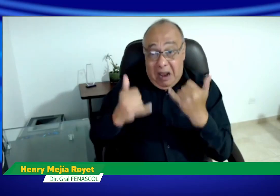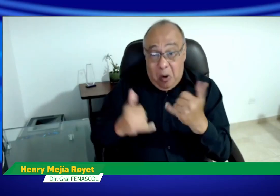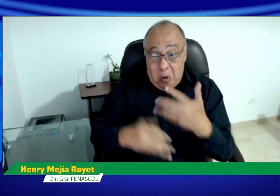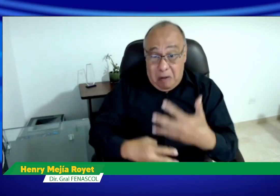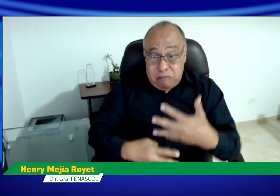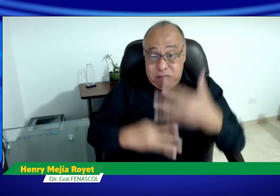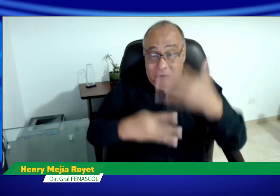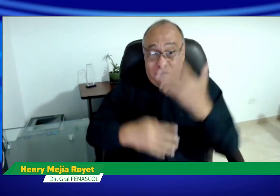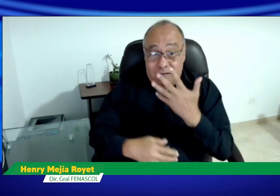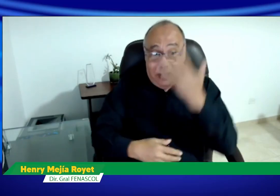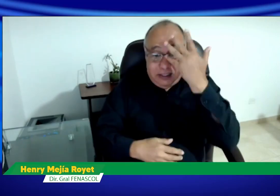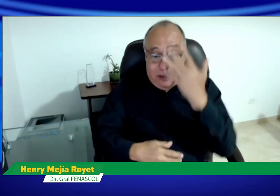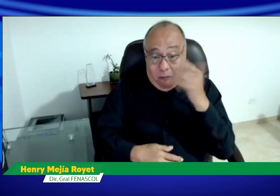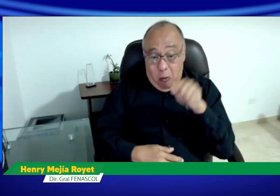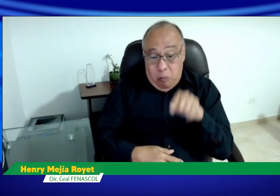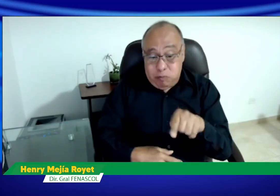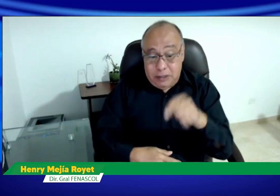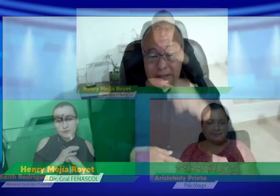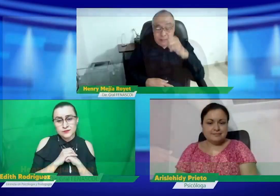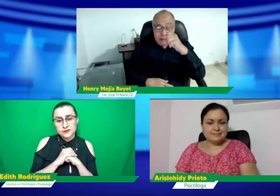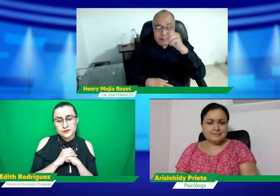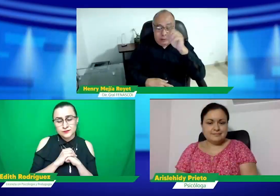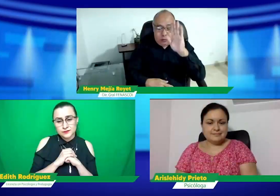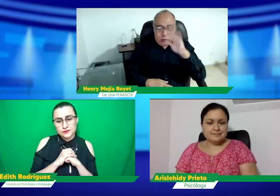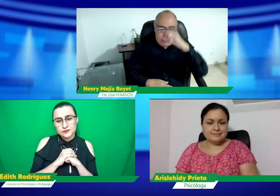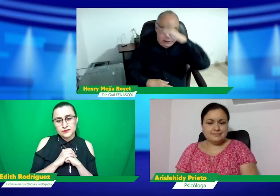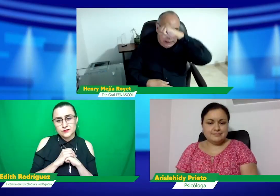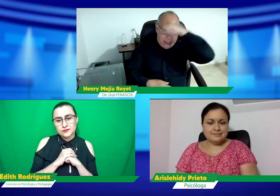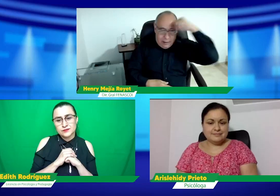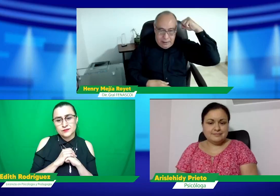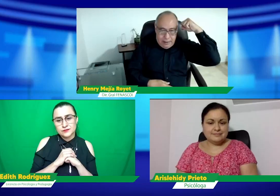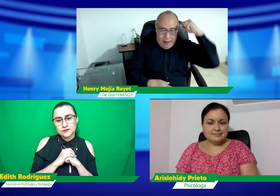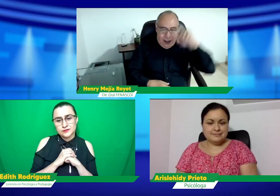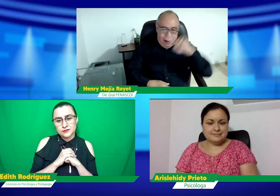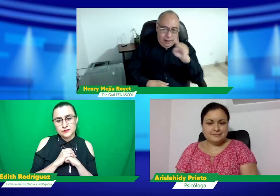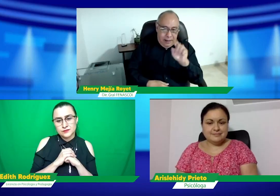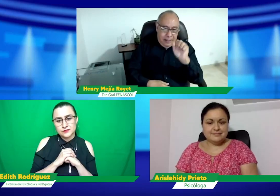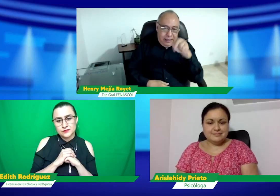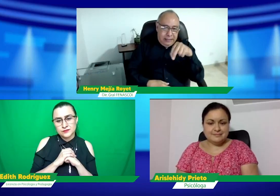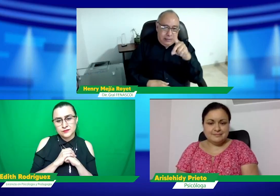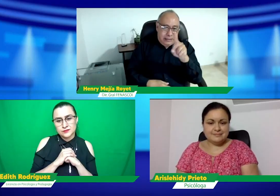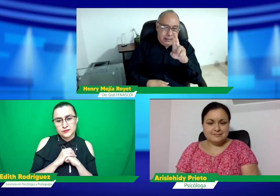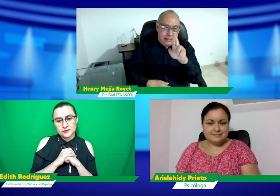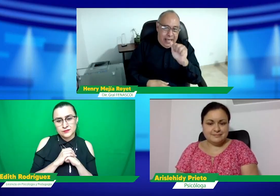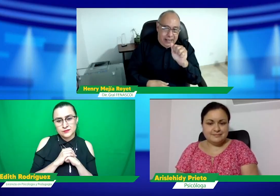pues la satisfacción de las personas sordas. De hecho, en los comentarios estamos viendo que Sandra